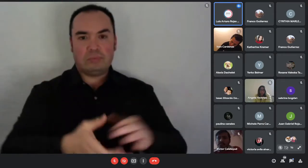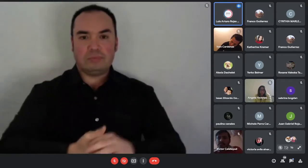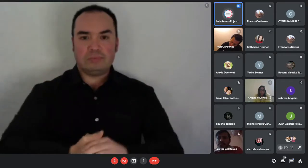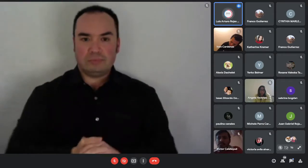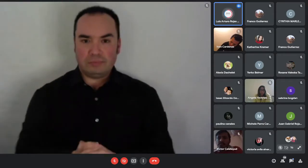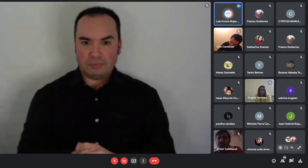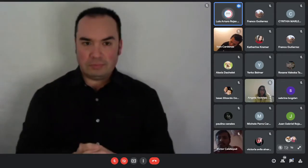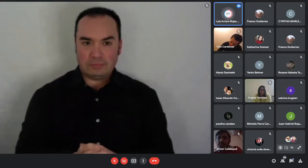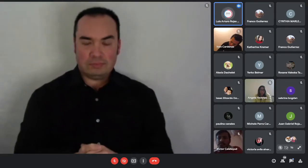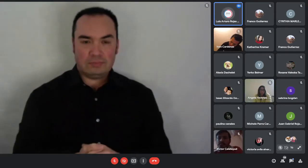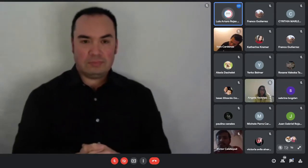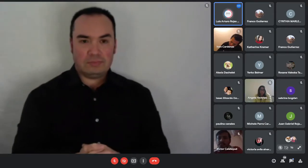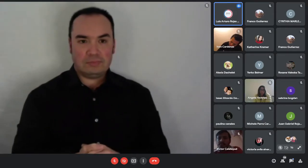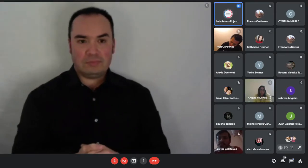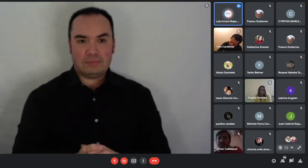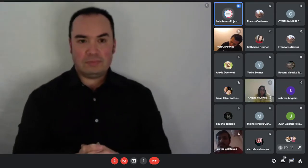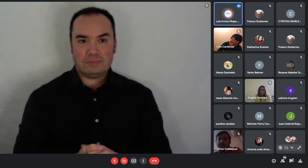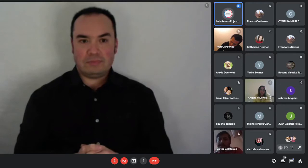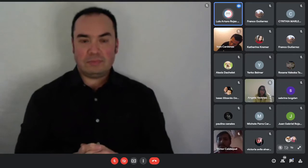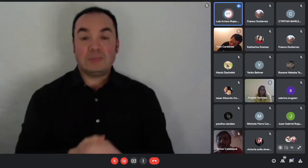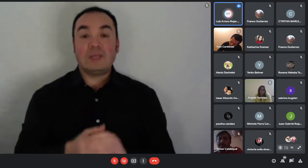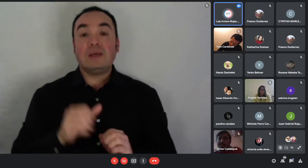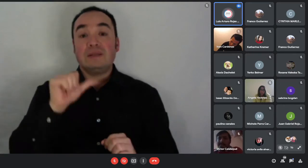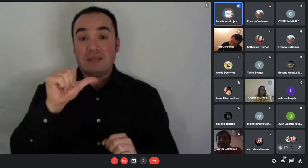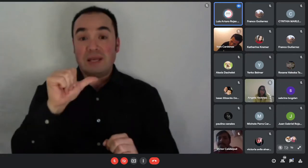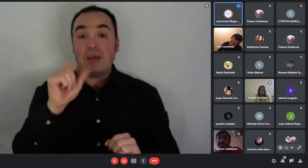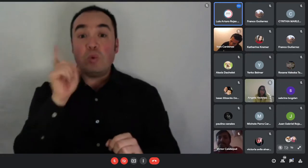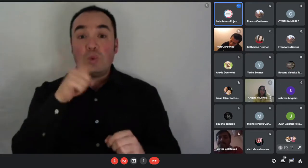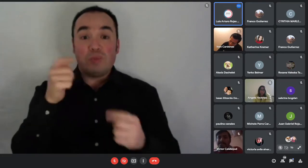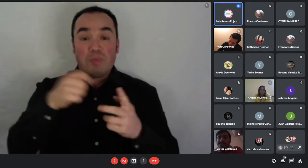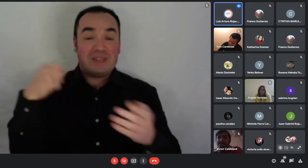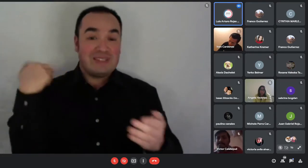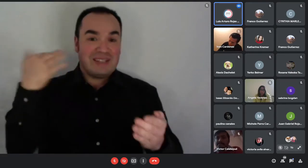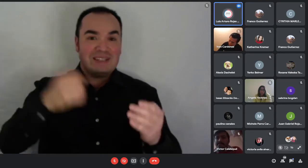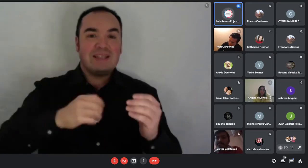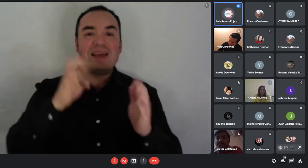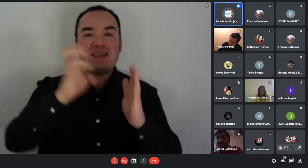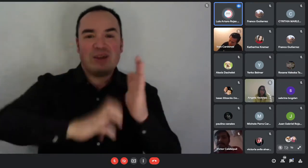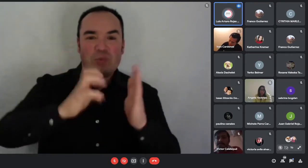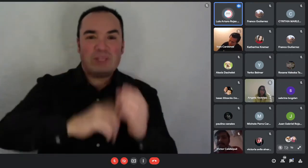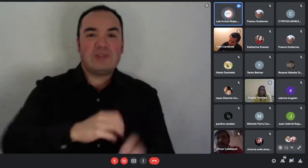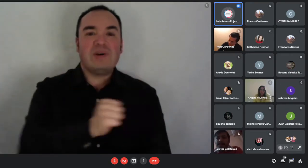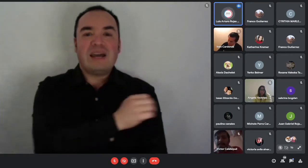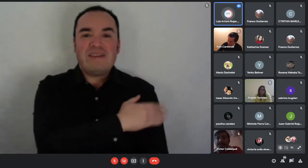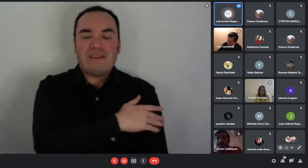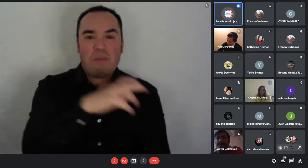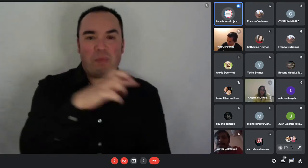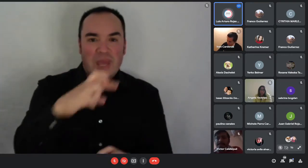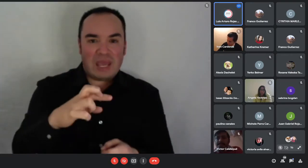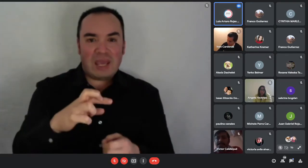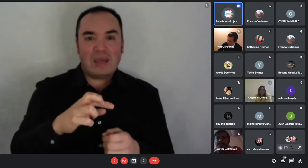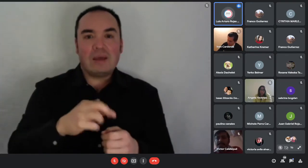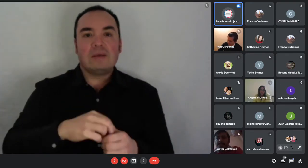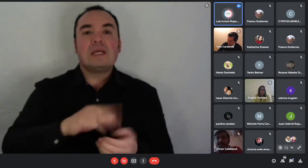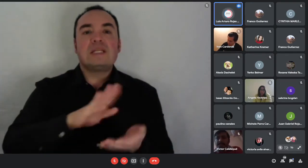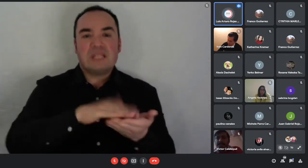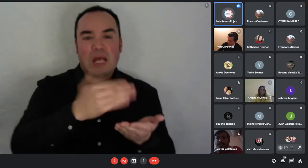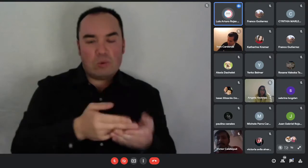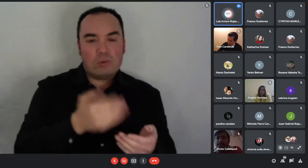cotizaciones, las seis últimas boletas de honorario o documentos que acredite ingresos formales. Acá